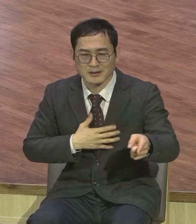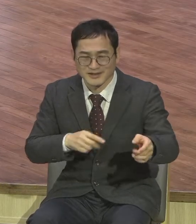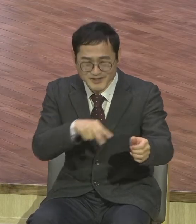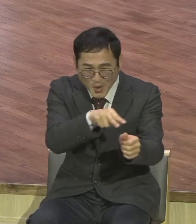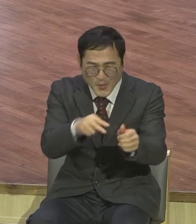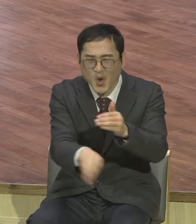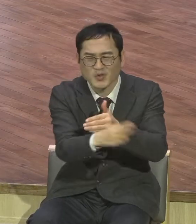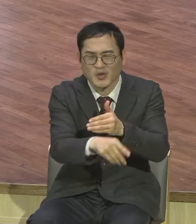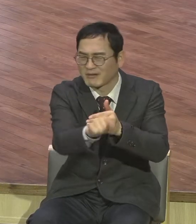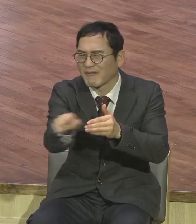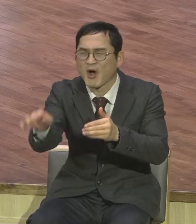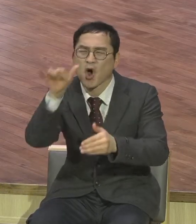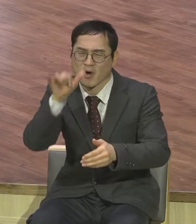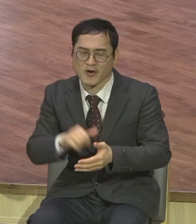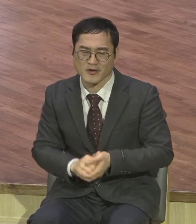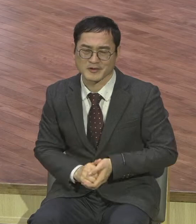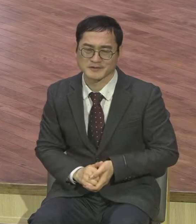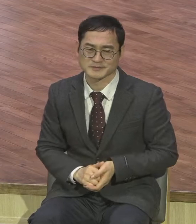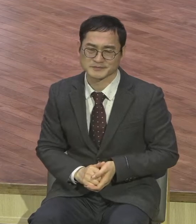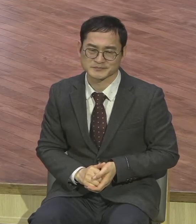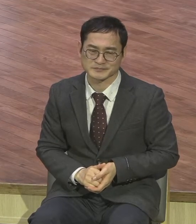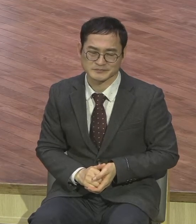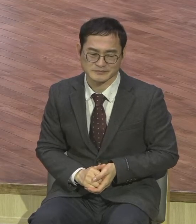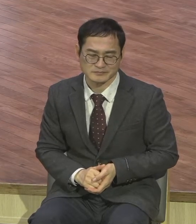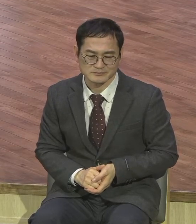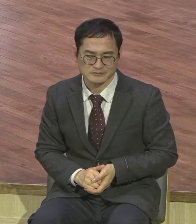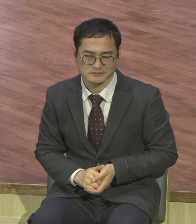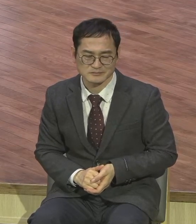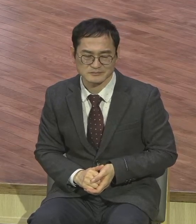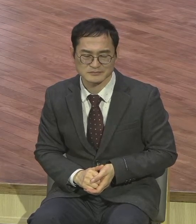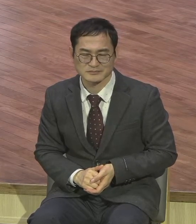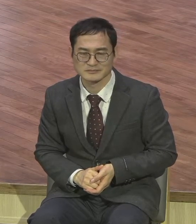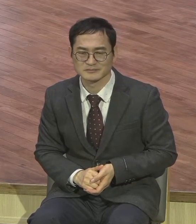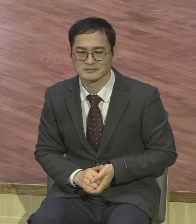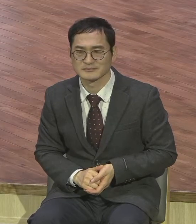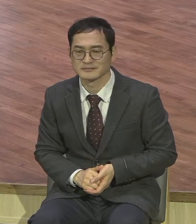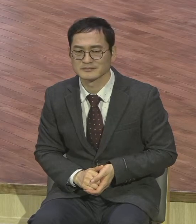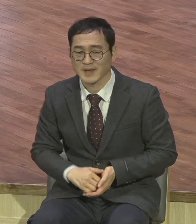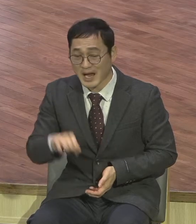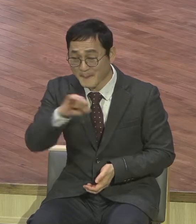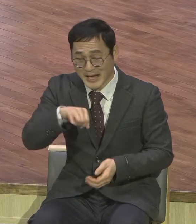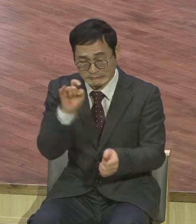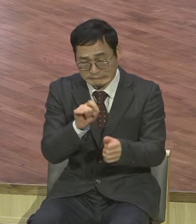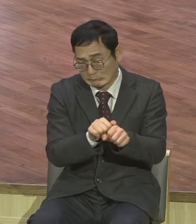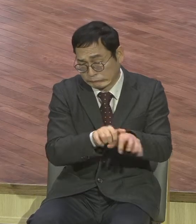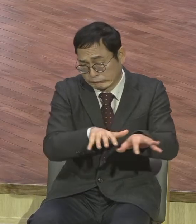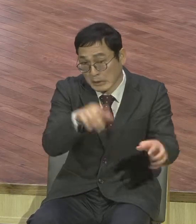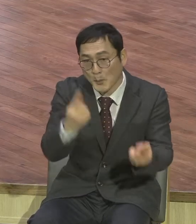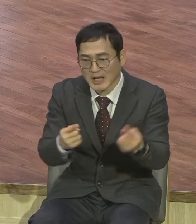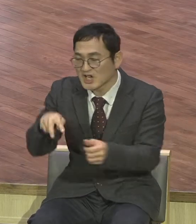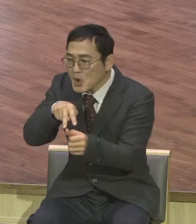이 SNS로는 바이러스보다 더 빠르게 더 쉽게 확 퍼져 요즘은 이 SNS 때문에